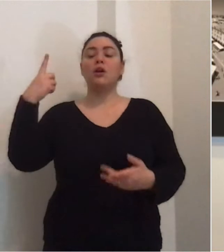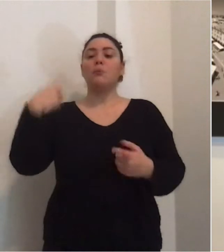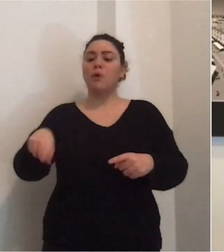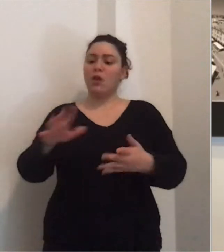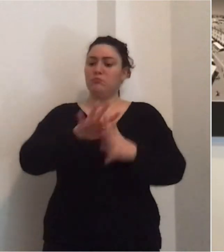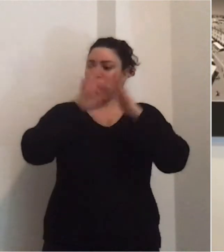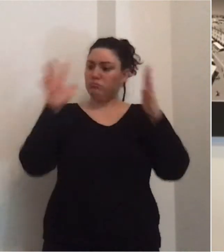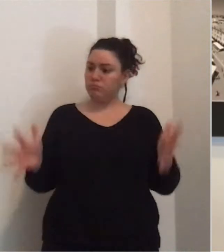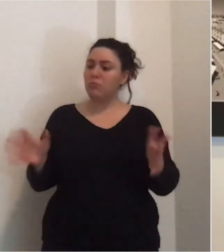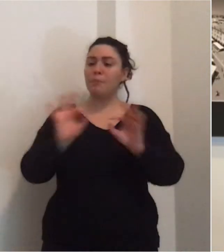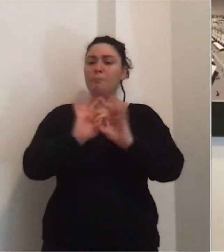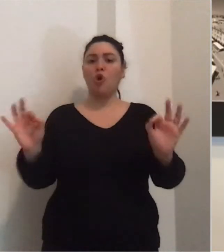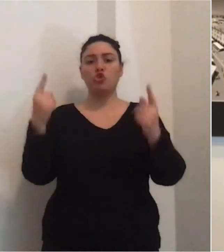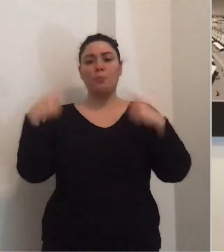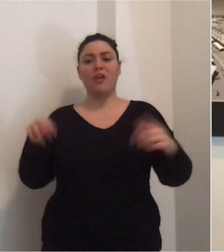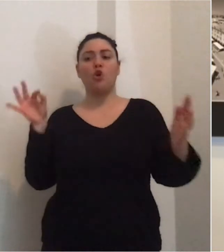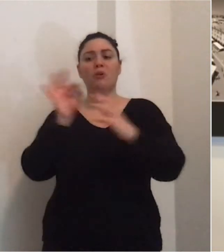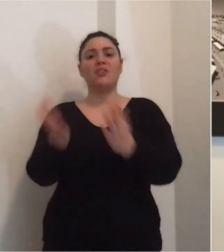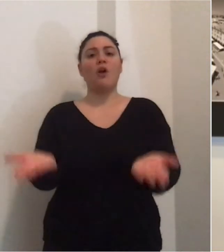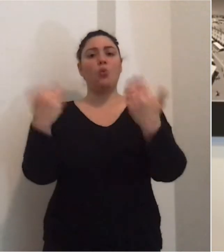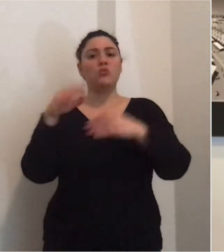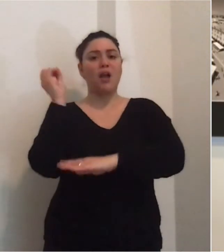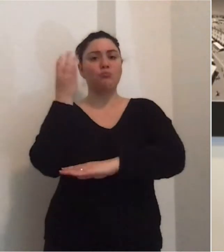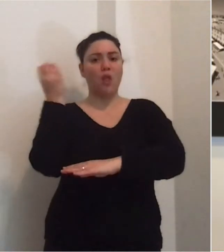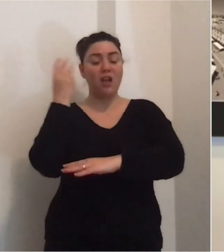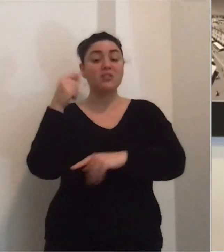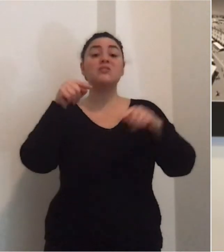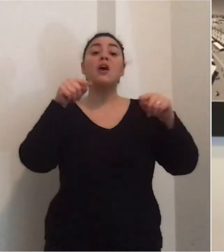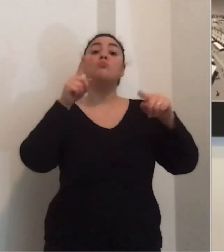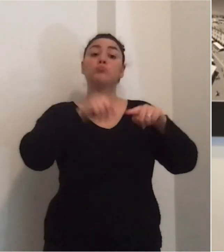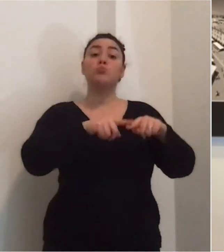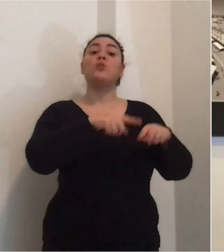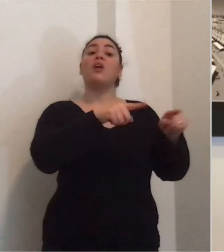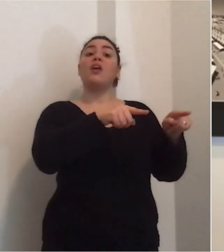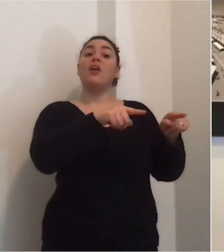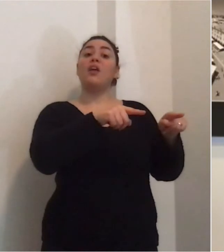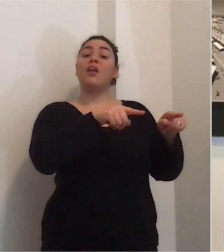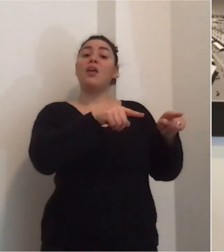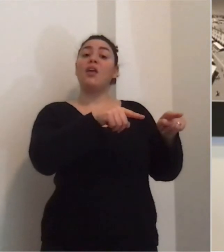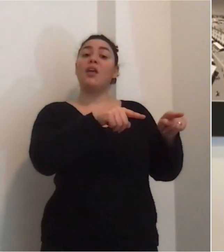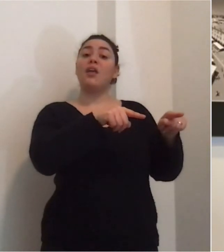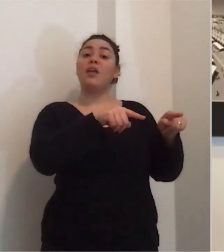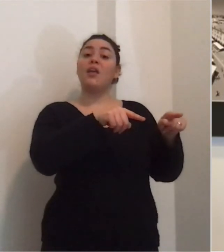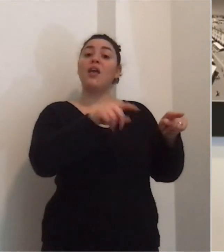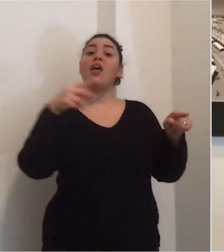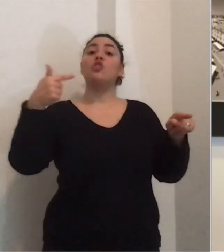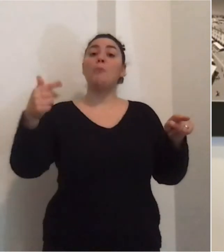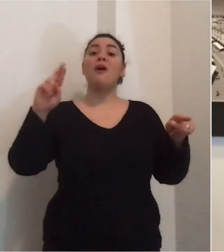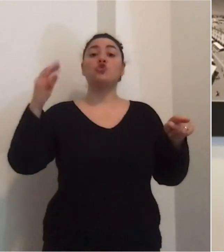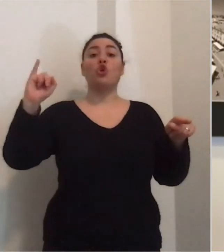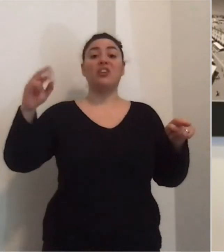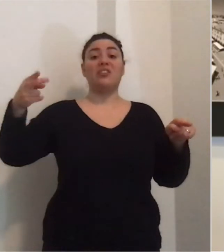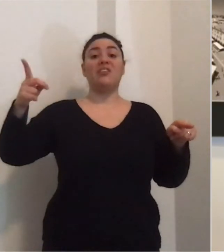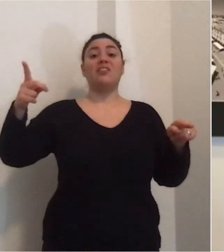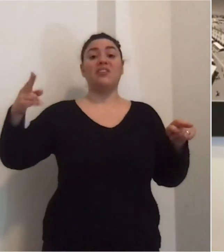'acquisizione di un'ambulanza, oggi anche il centro orti anziani in Cescauto Masorighi ha messo